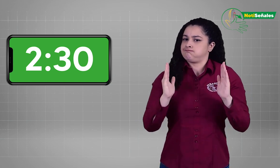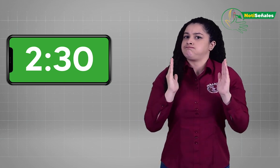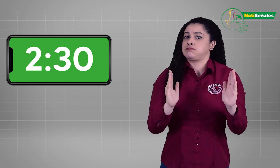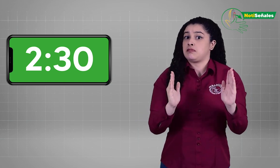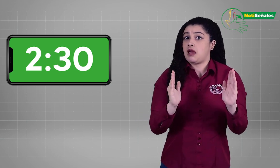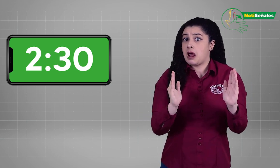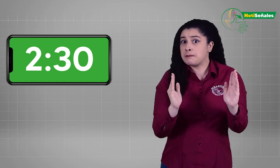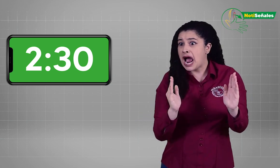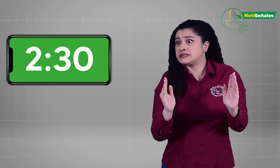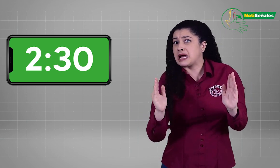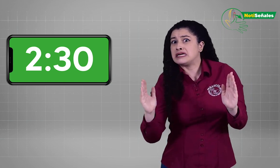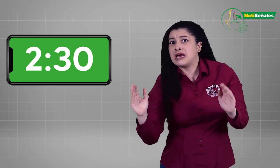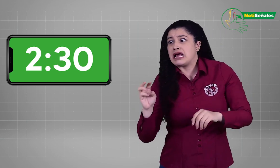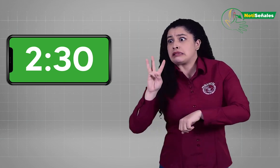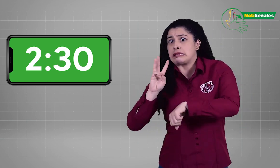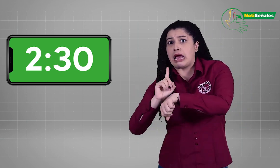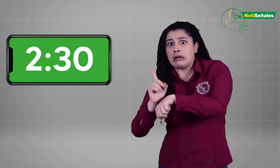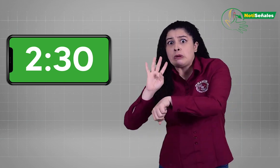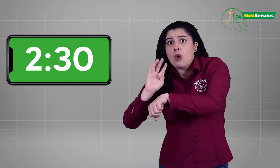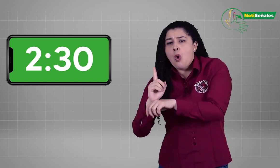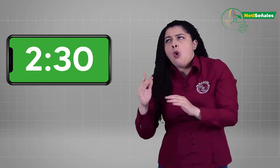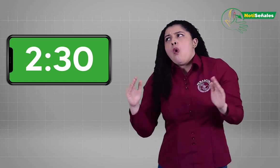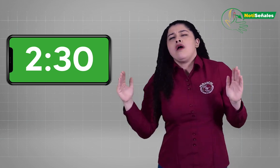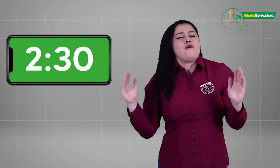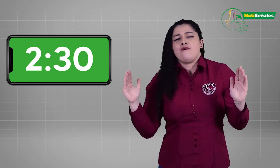y medio. Ya que este es el tiempo límite.